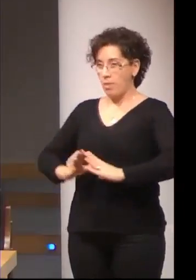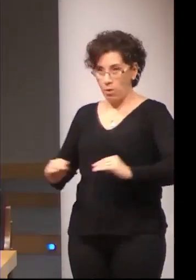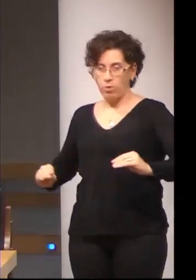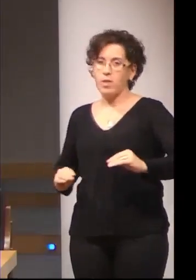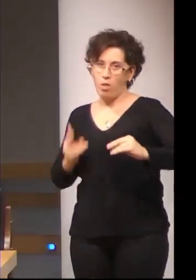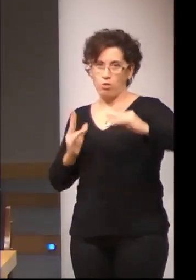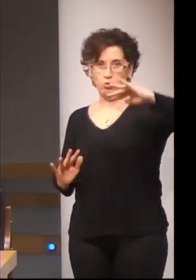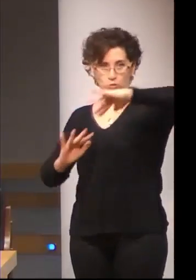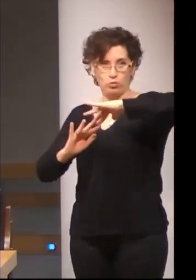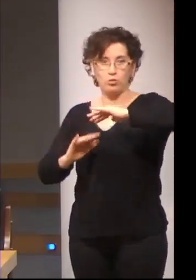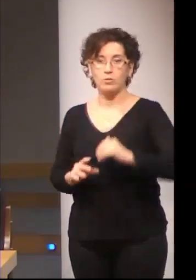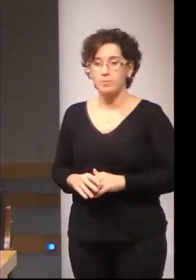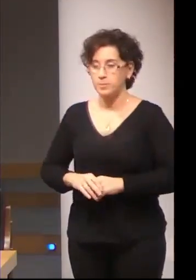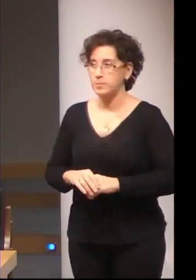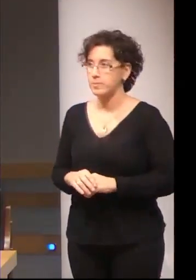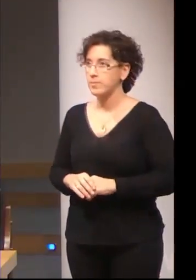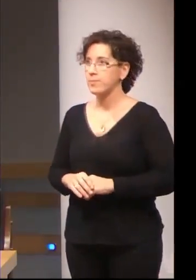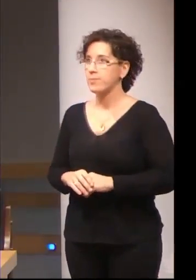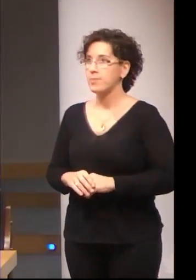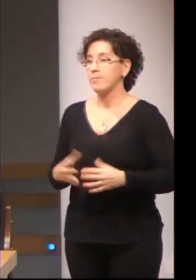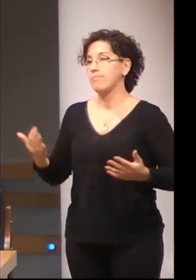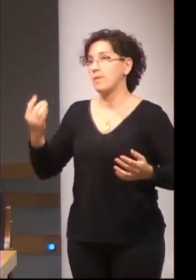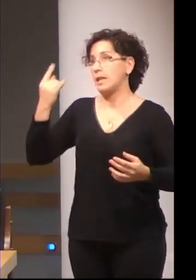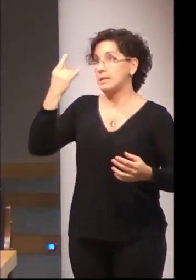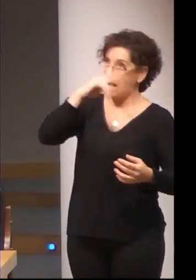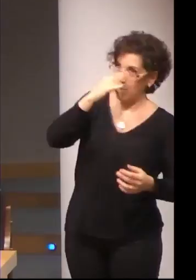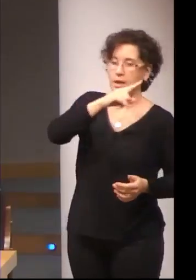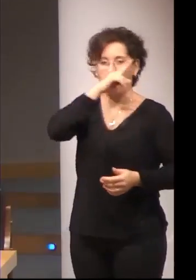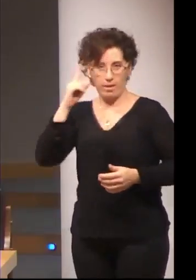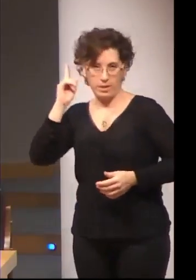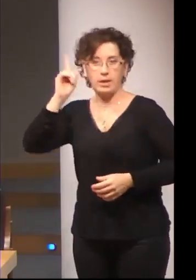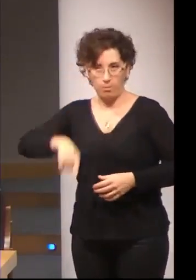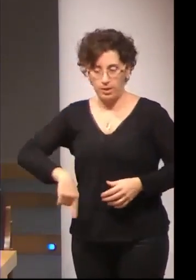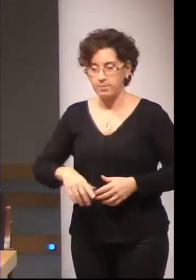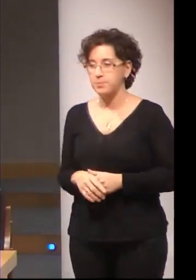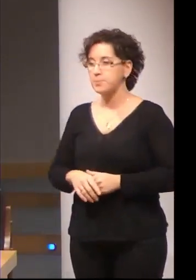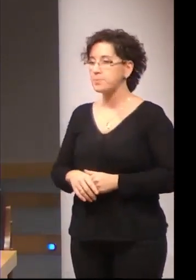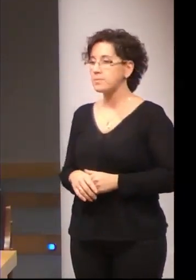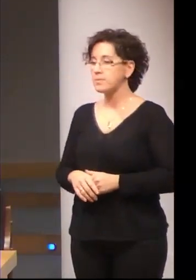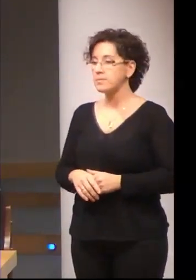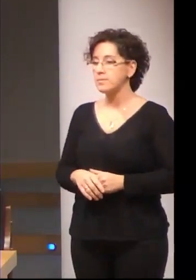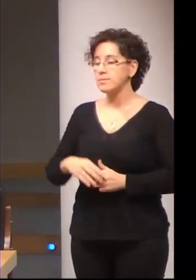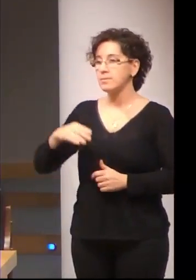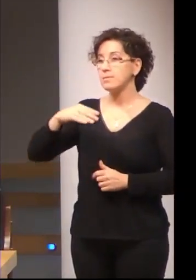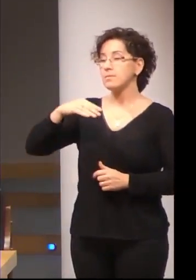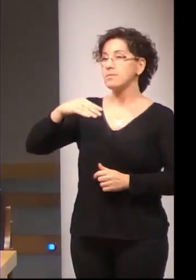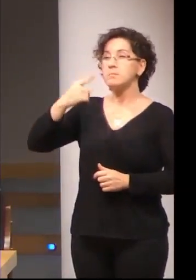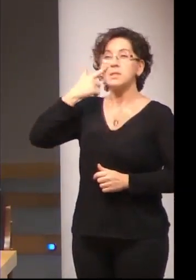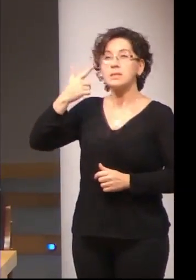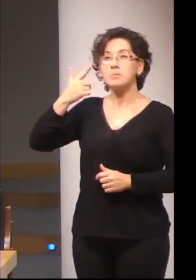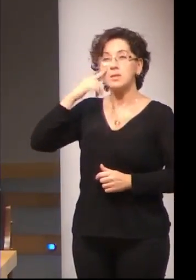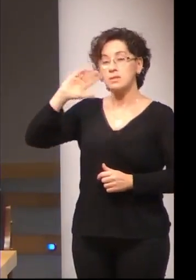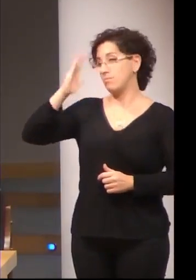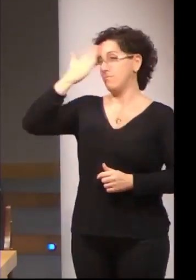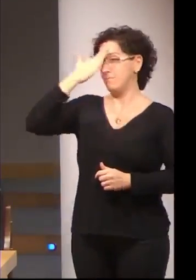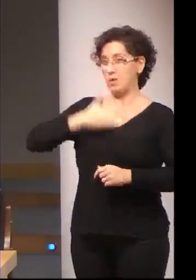y evidentemente de Salamanca, Madrid. La ocupación del cabeza de familia es